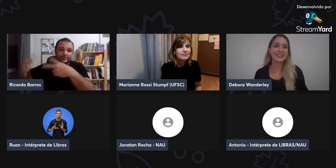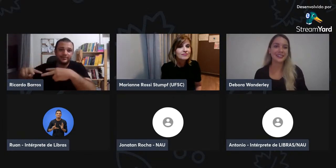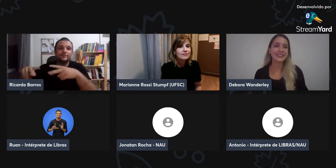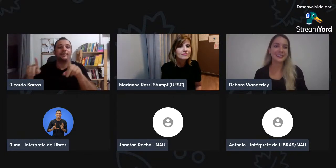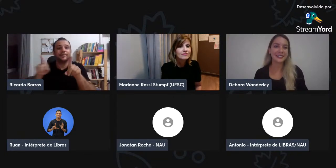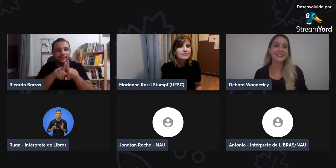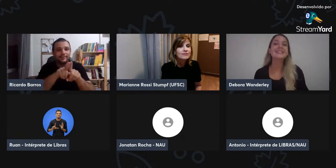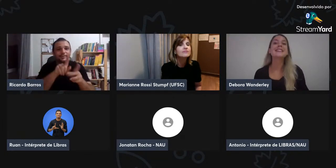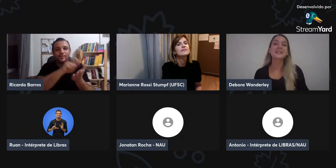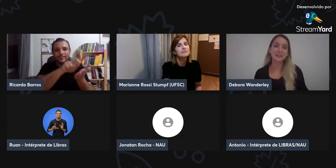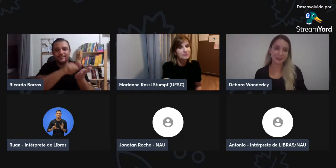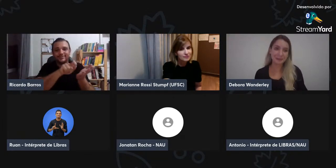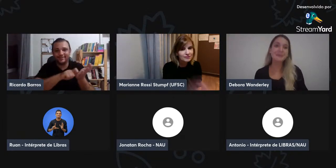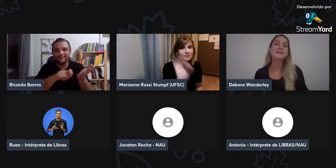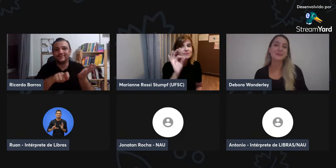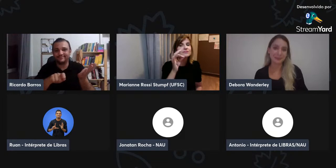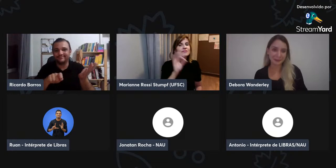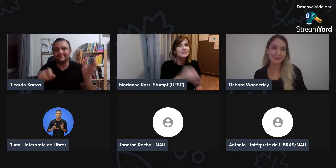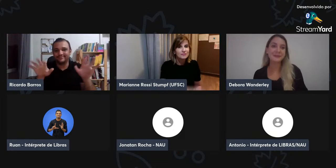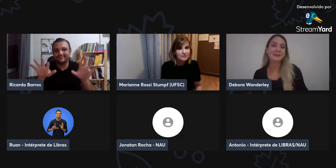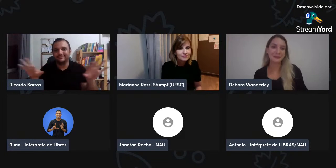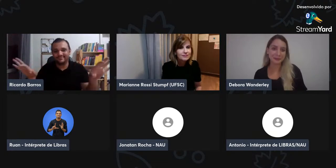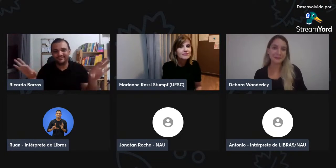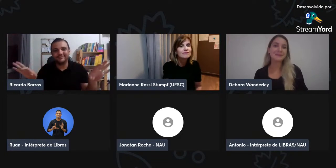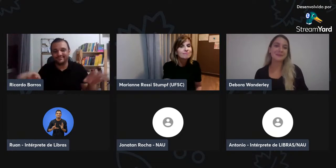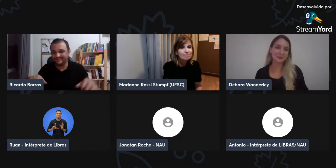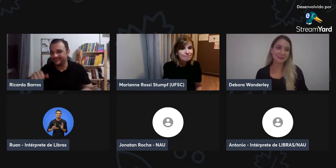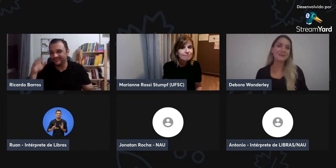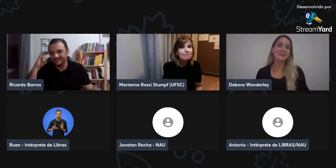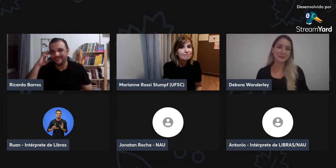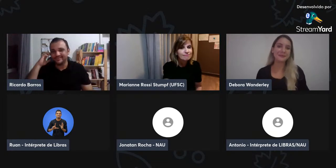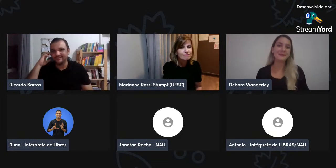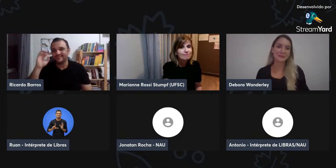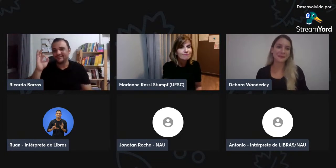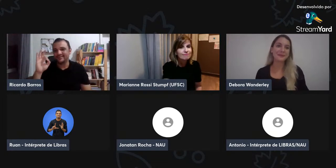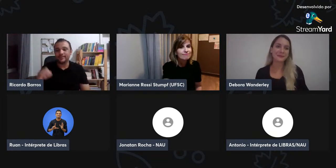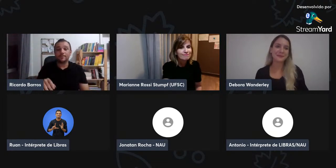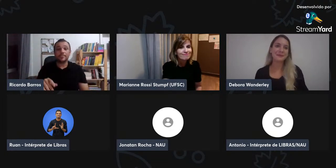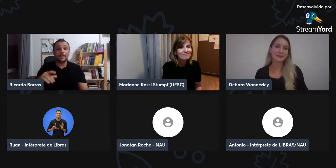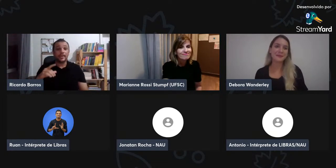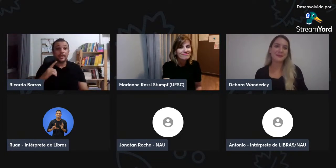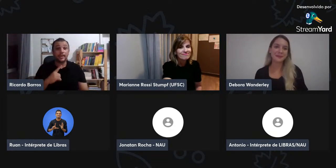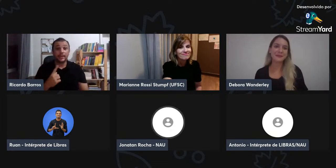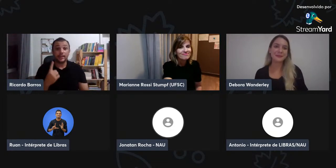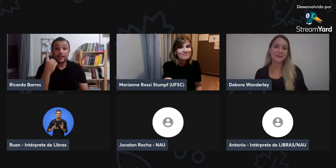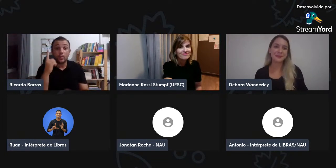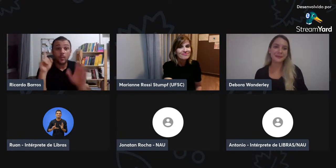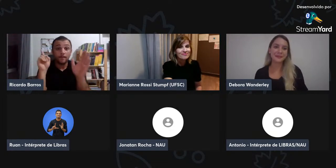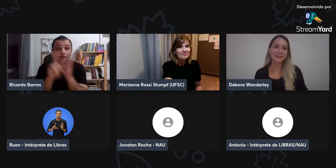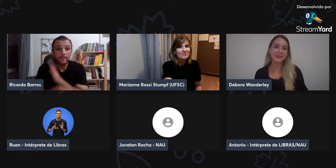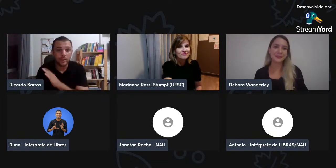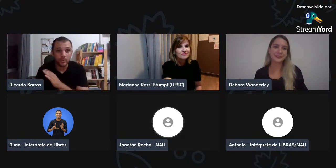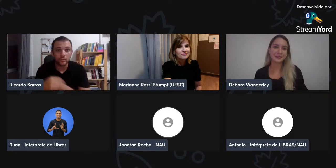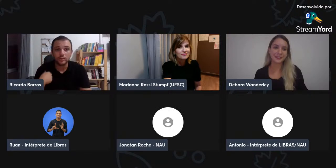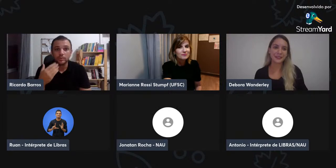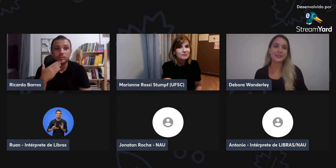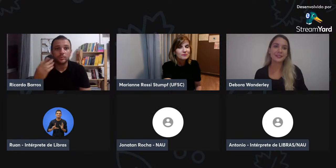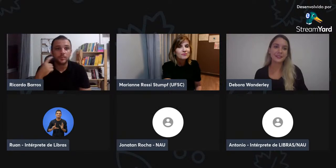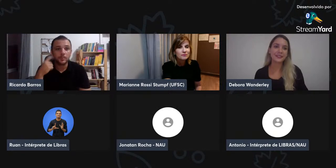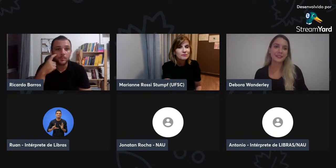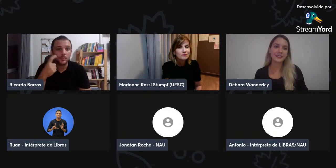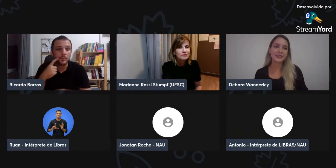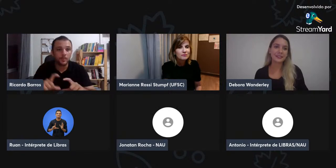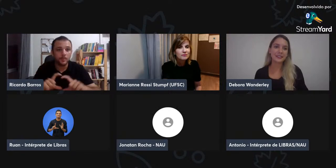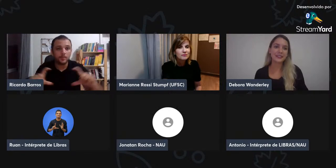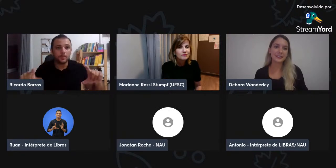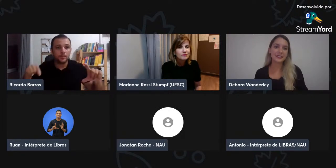Sim, e podemos usar também o SignWrite, essa cena escrita, a todos os meios de comunicação, muito bom.